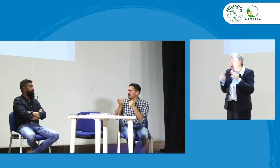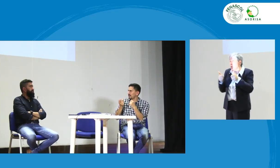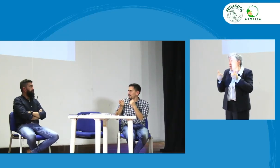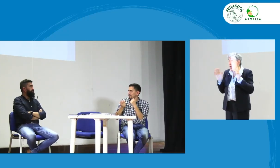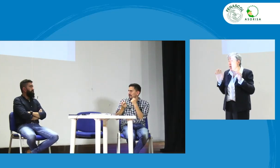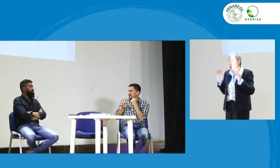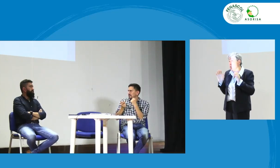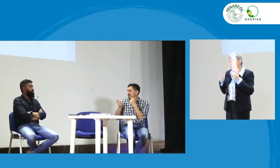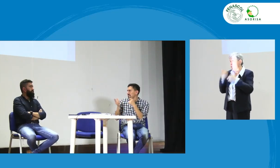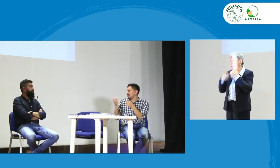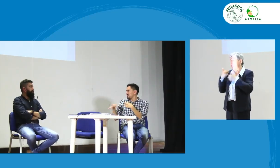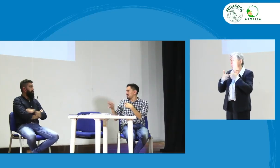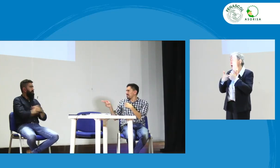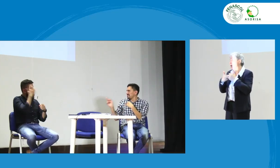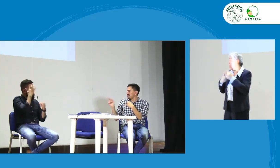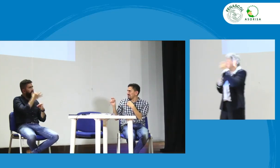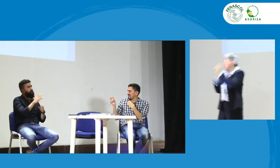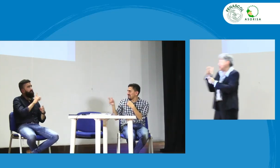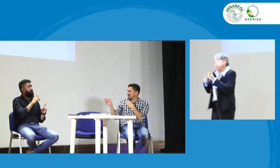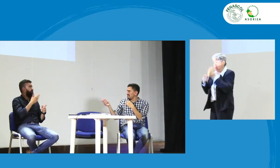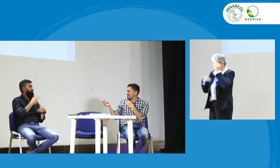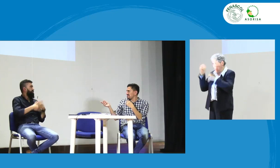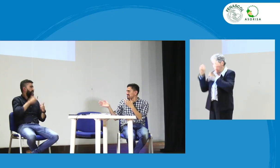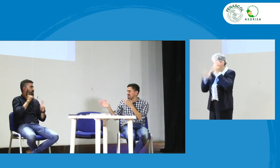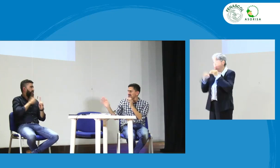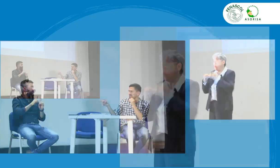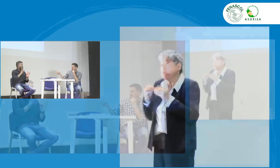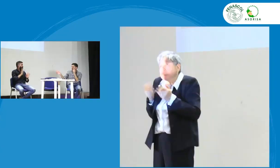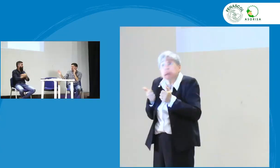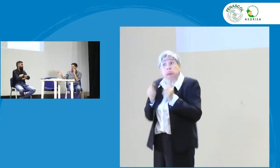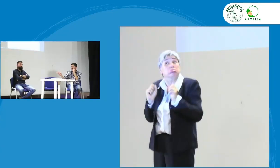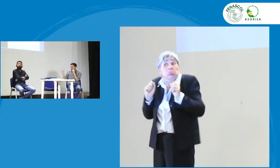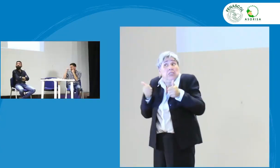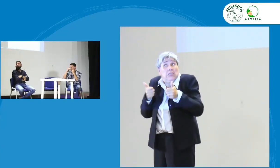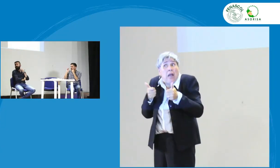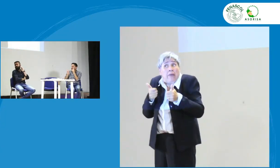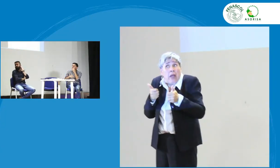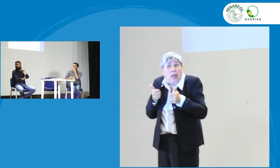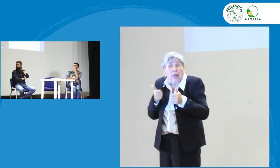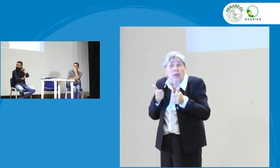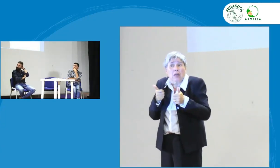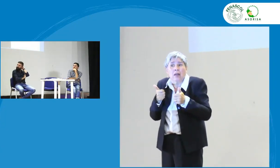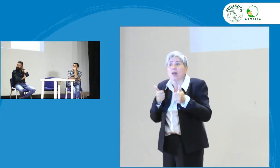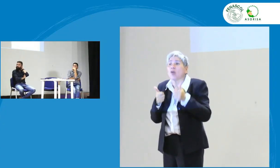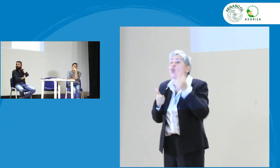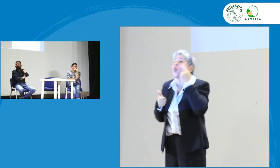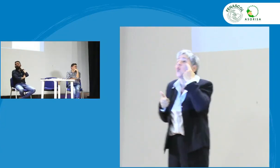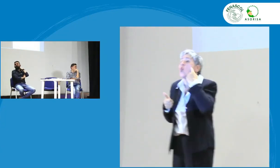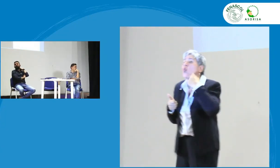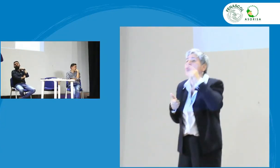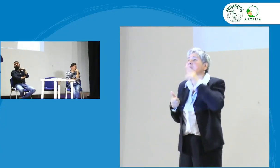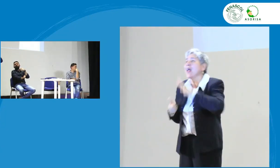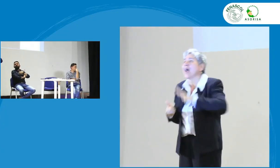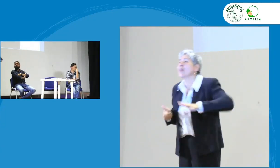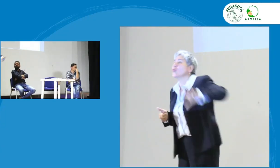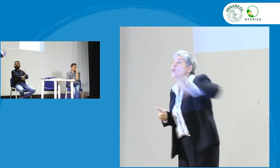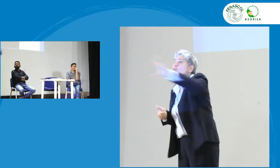Sandra nos hacía esta pregunta digamos que estaba tenía su posición y no la está bien que está bien si está